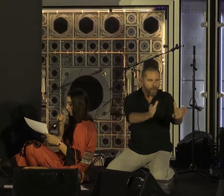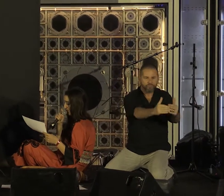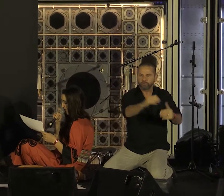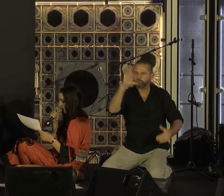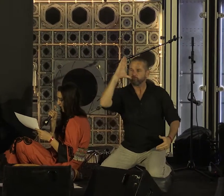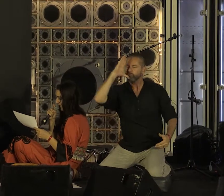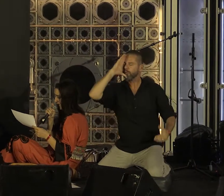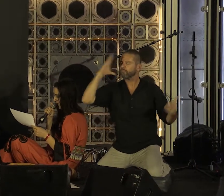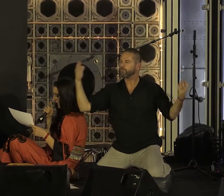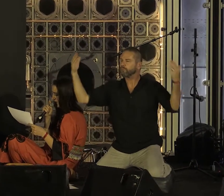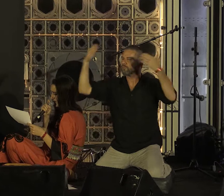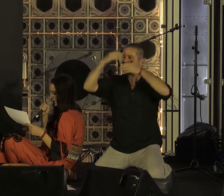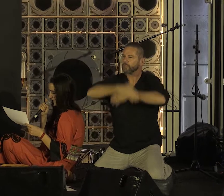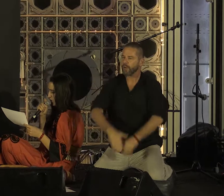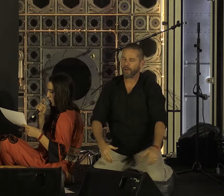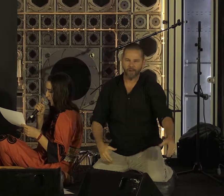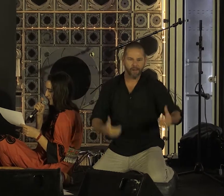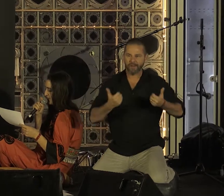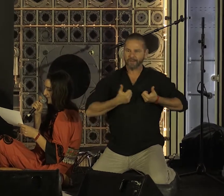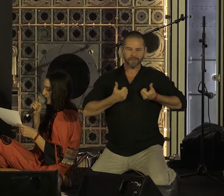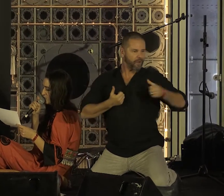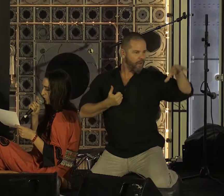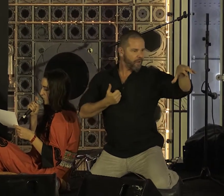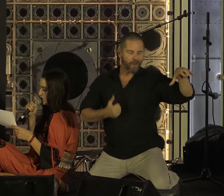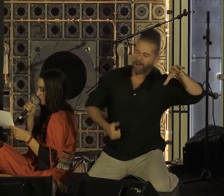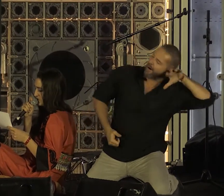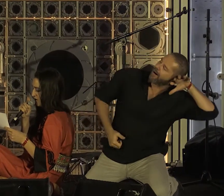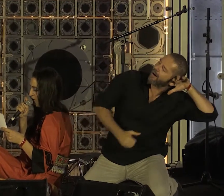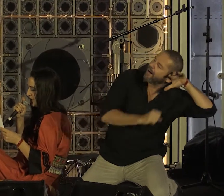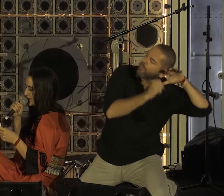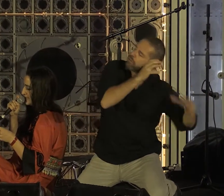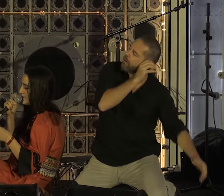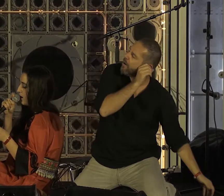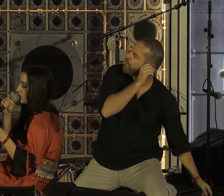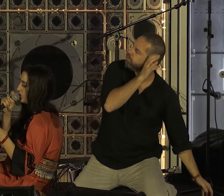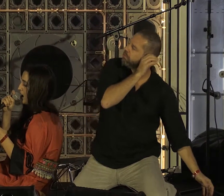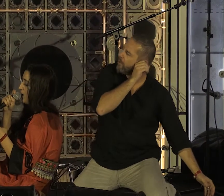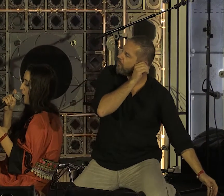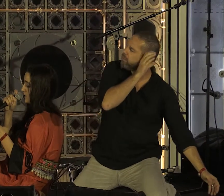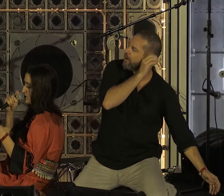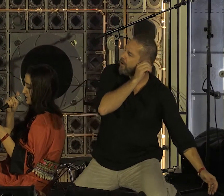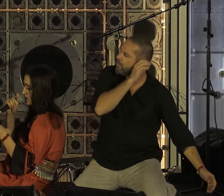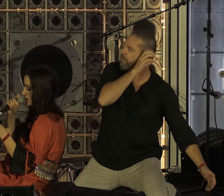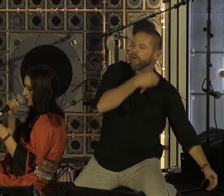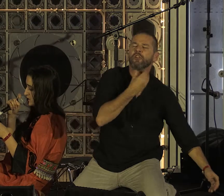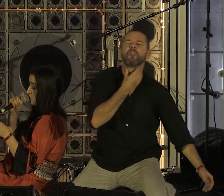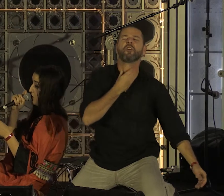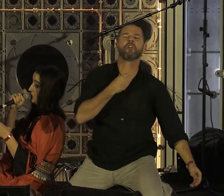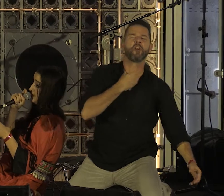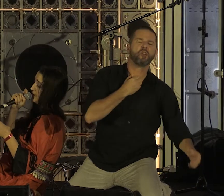sein. J'ai enclos pour l'éternité les murmures gémissants qui sortent de ta gorge, splendides.